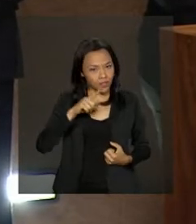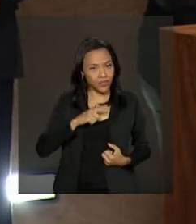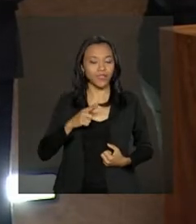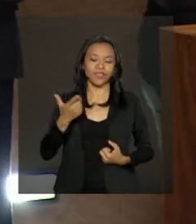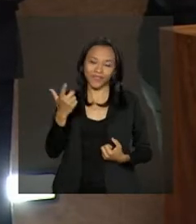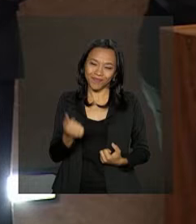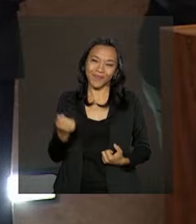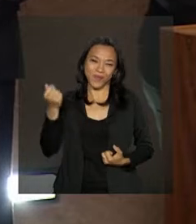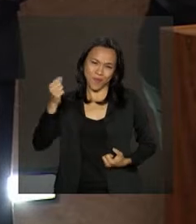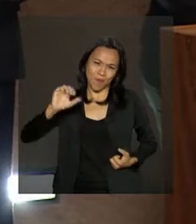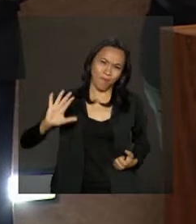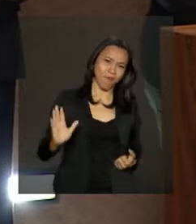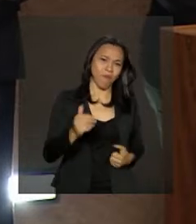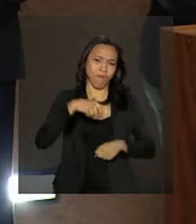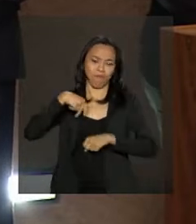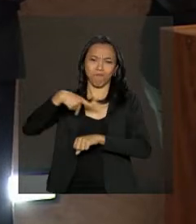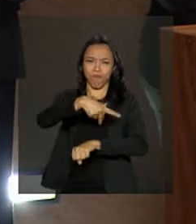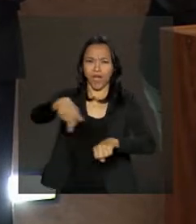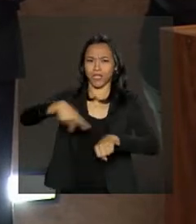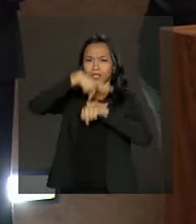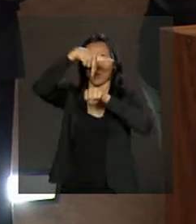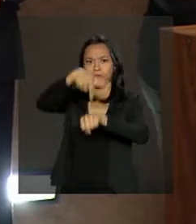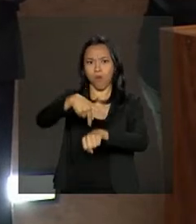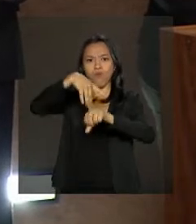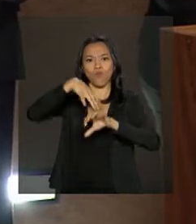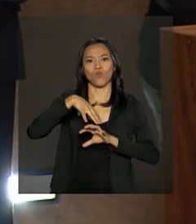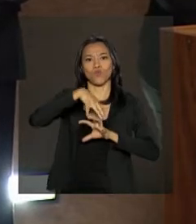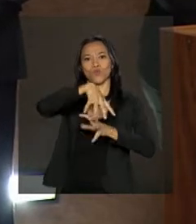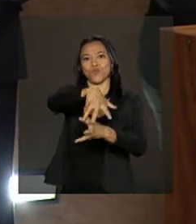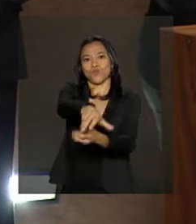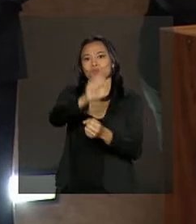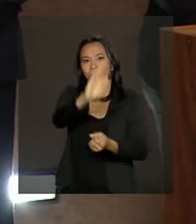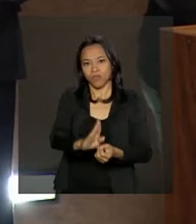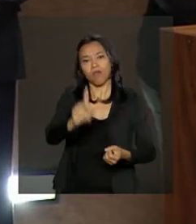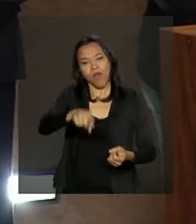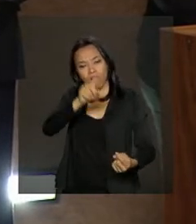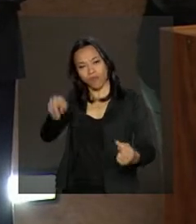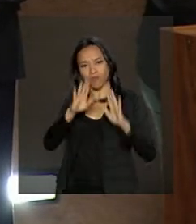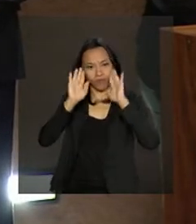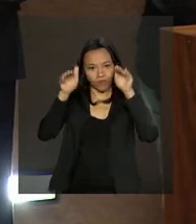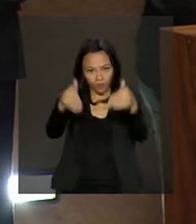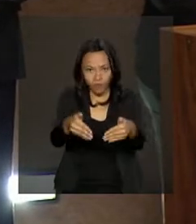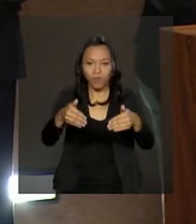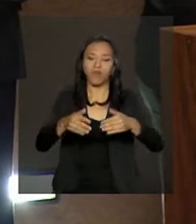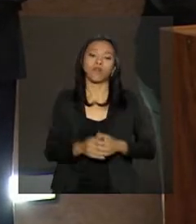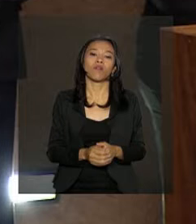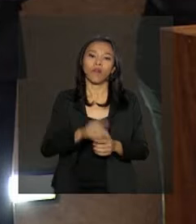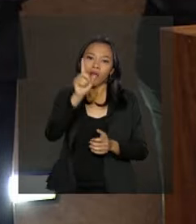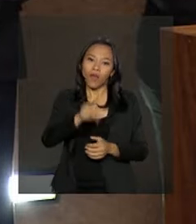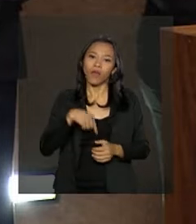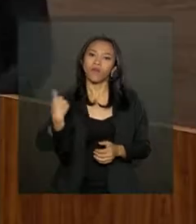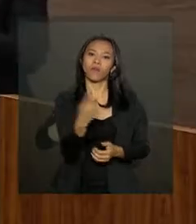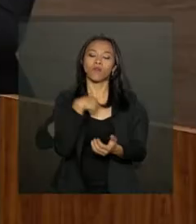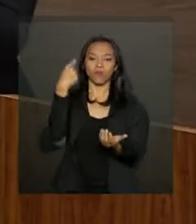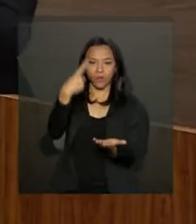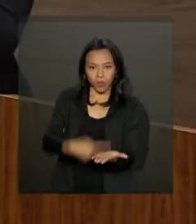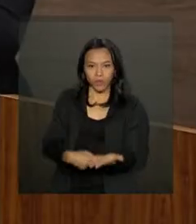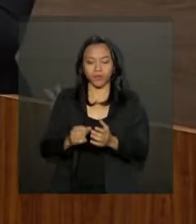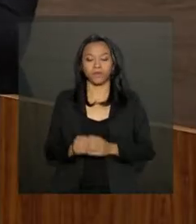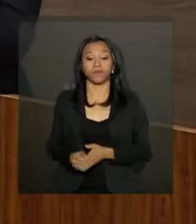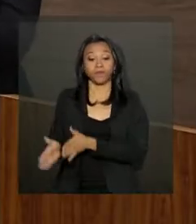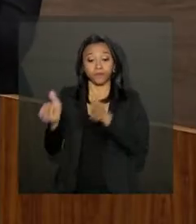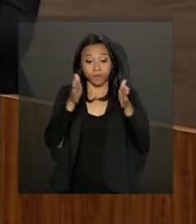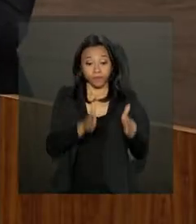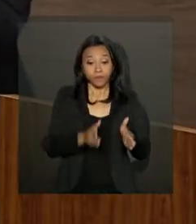lhe cabe entre as grandes nações do mundo. Esse é o nosso norte. Esse é o nosso compromisso. Jair